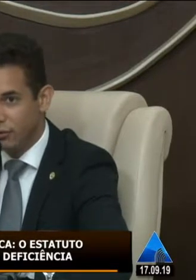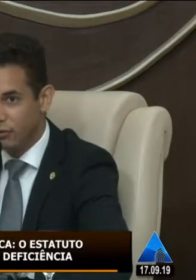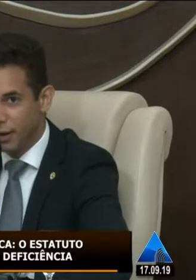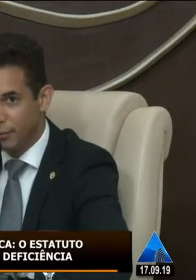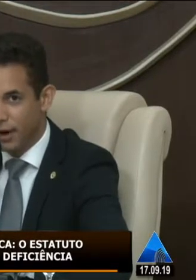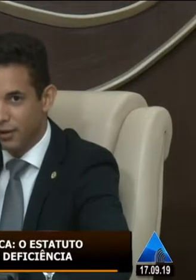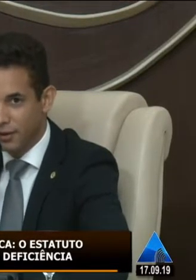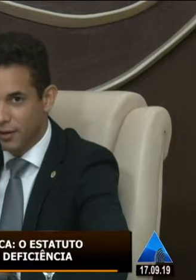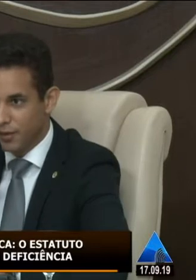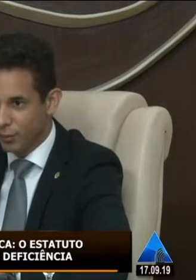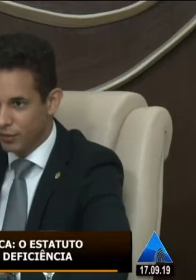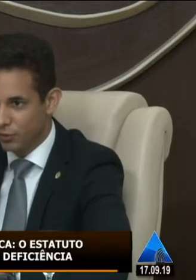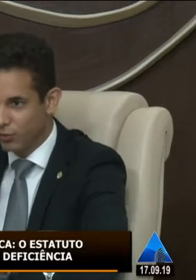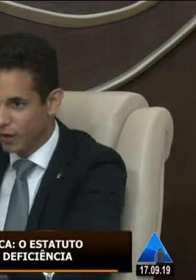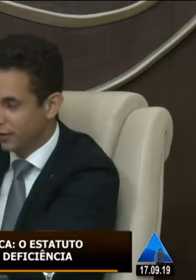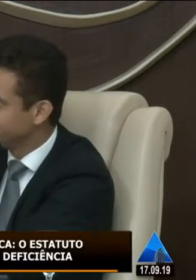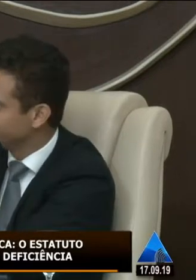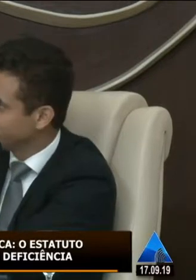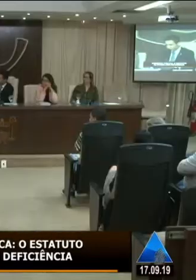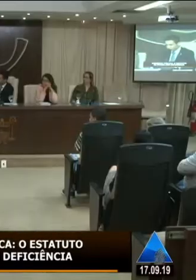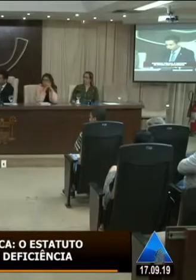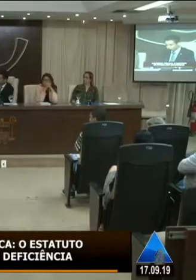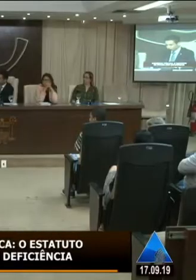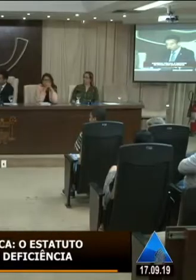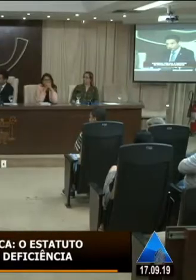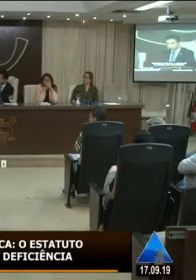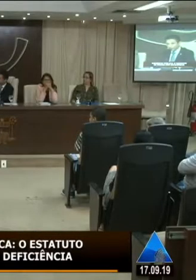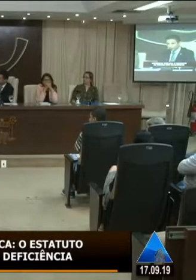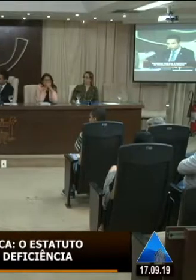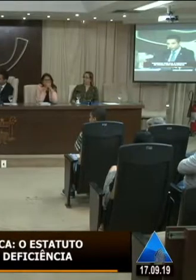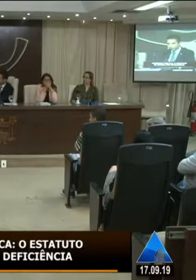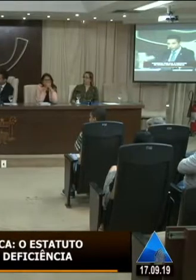RN já se prepare para depois fazer sua fala Tiago Queiroz